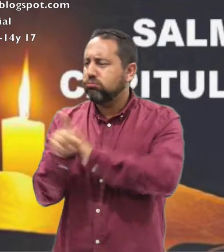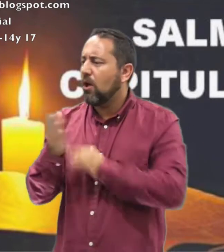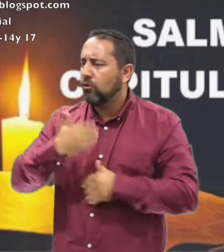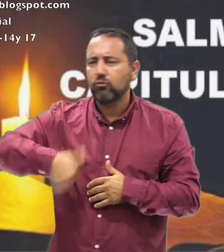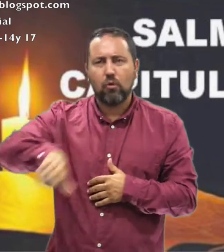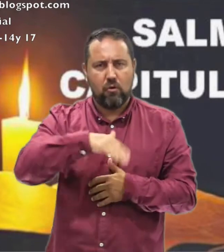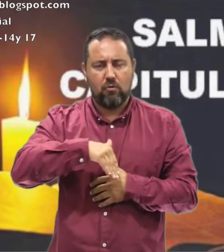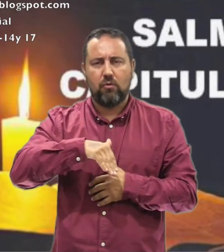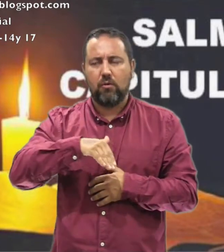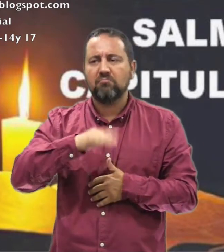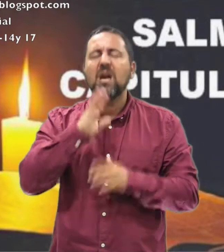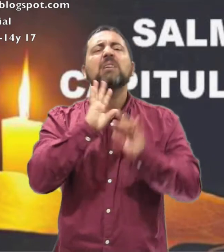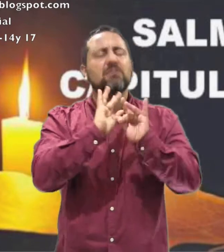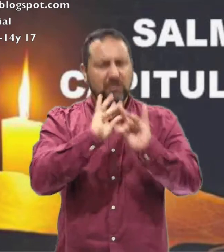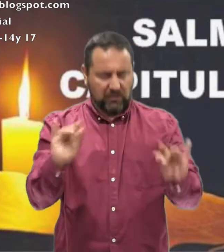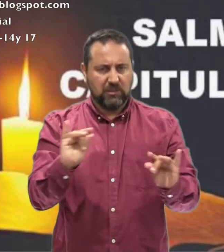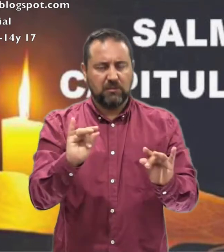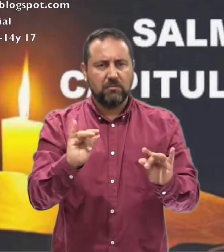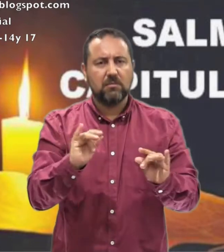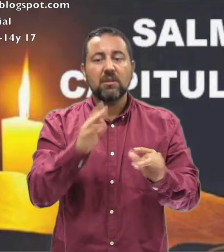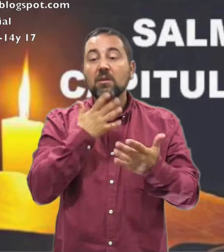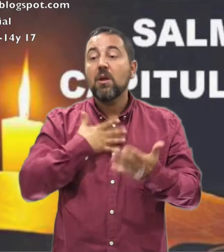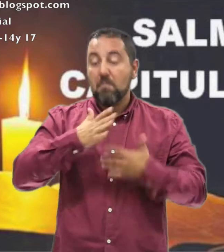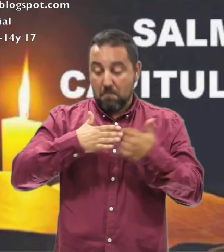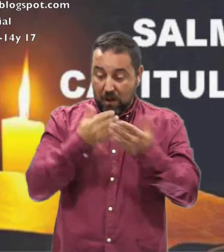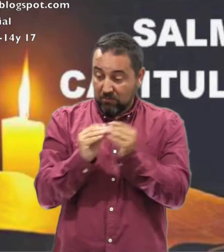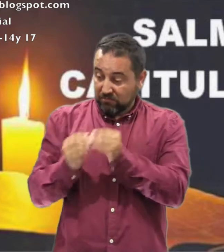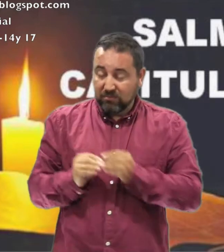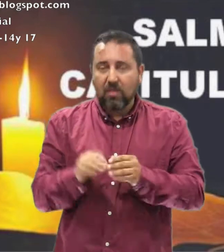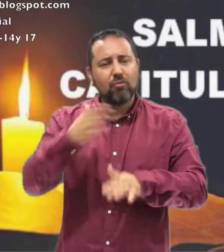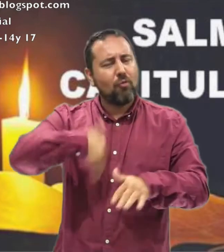manos Si, haga prósperas Las obras de nuestras manos